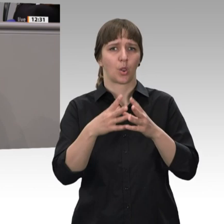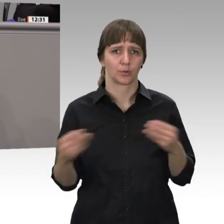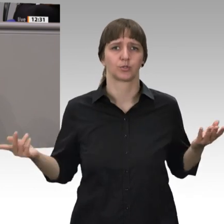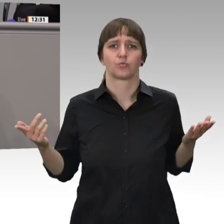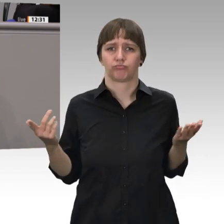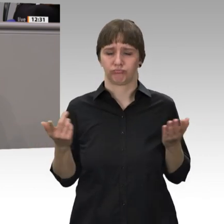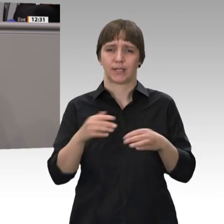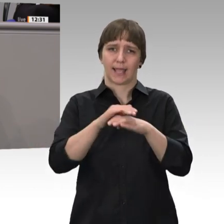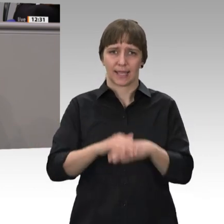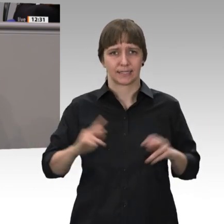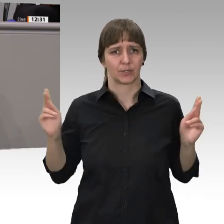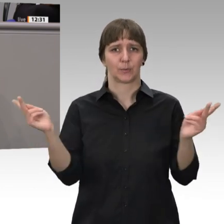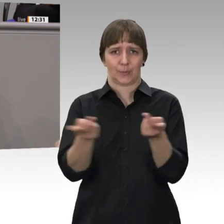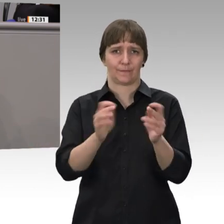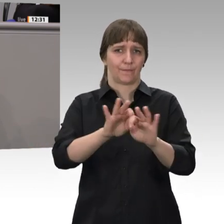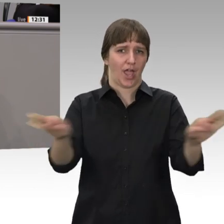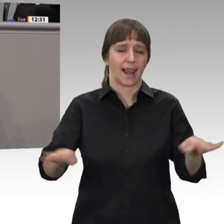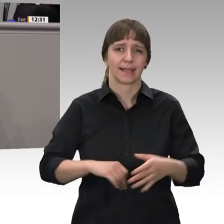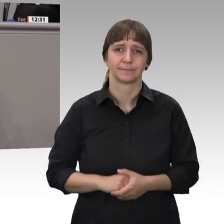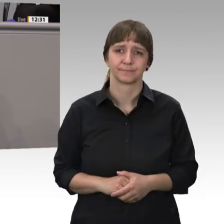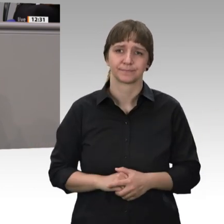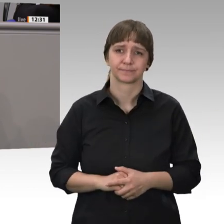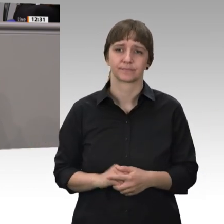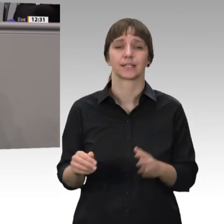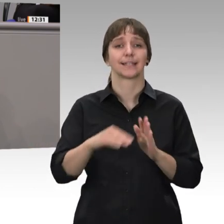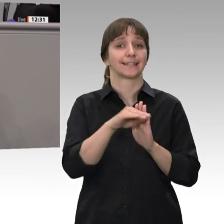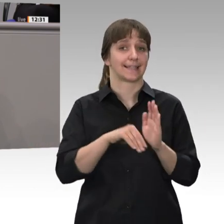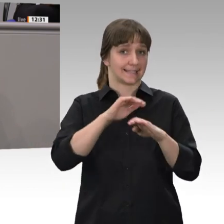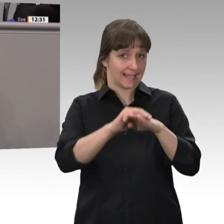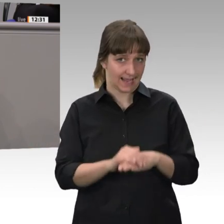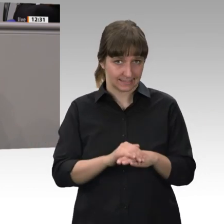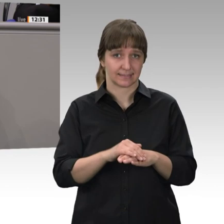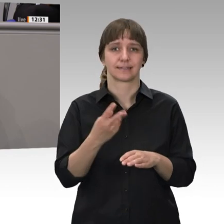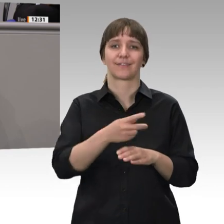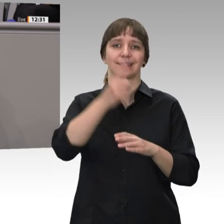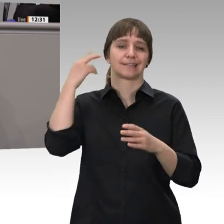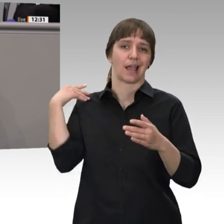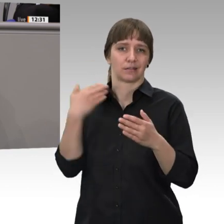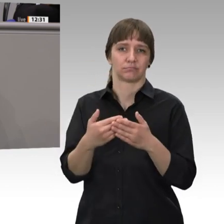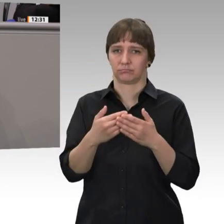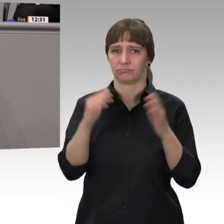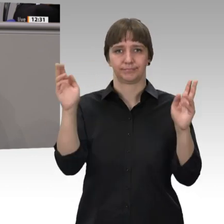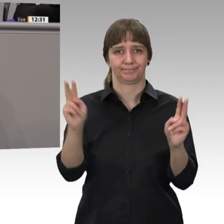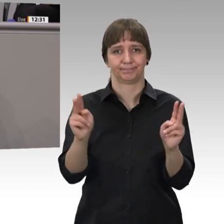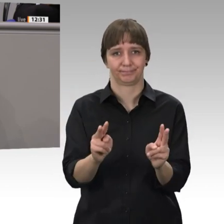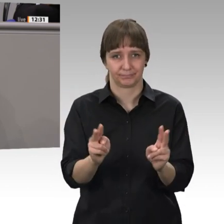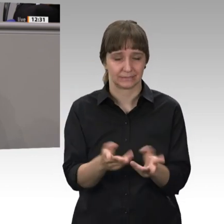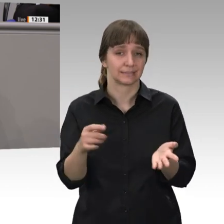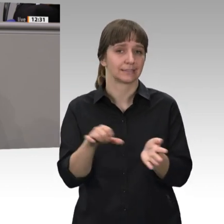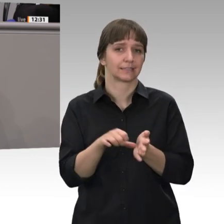alle. Die gesetzliche Rente ist in den letzten 20 Jahren geschwächt worden. Ein zentrales Symptom ist das sinkende